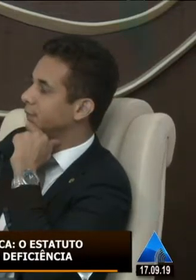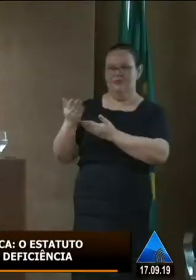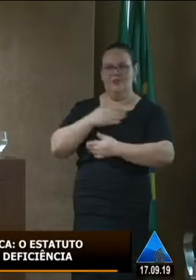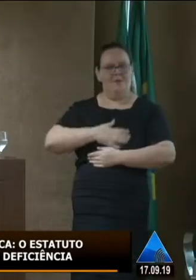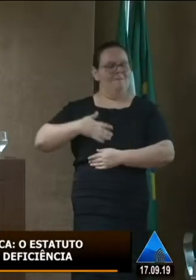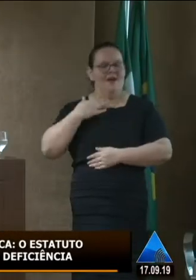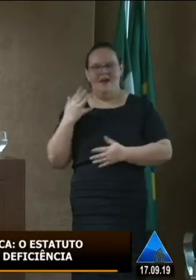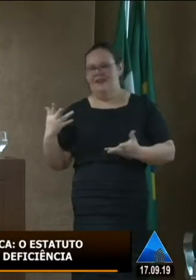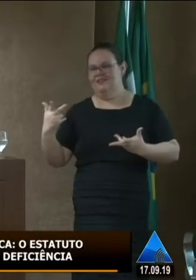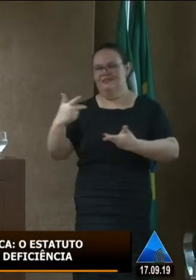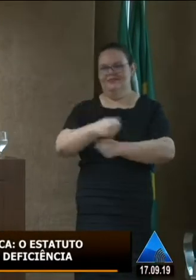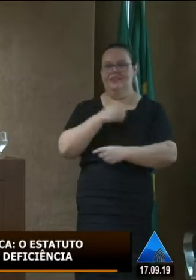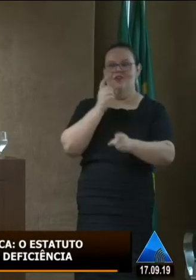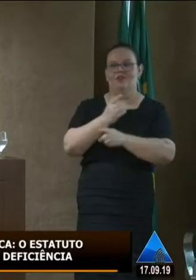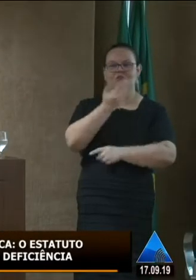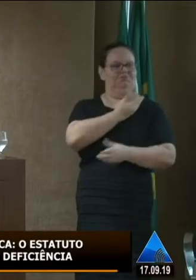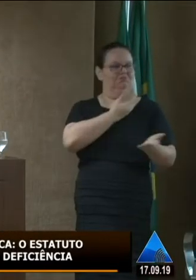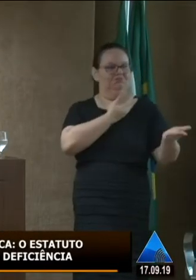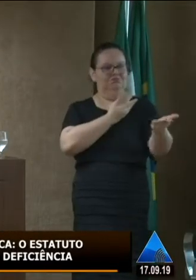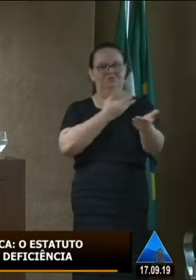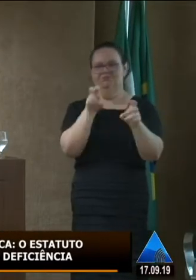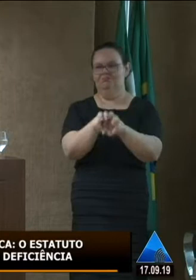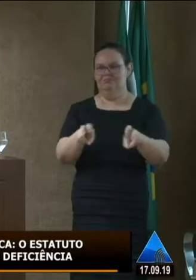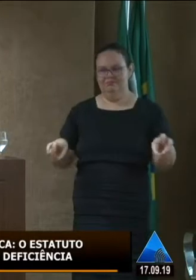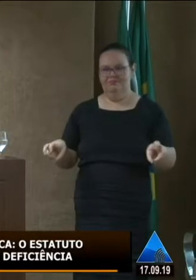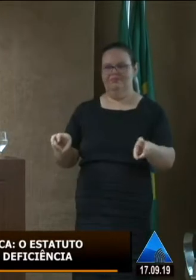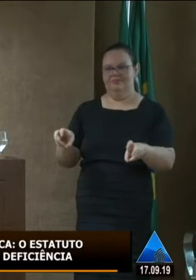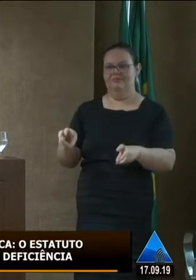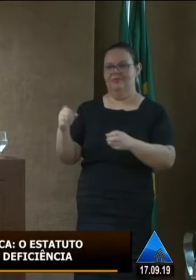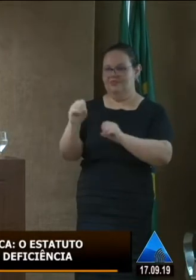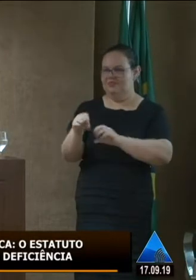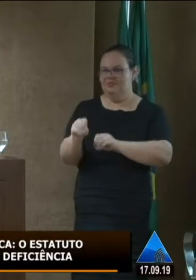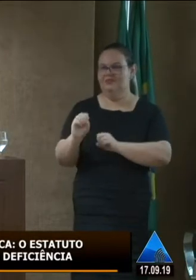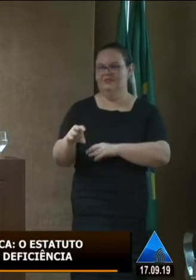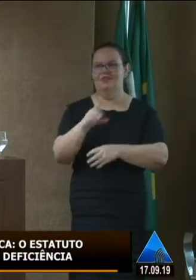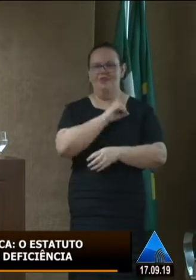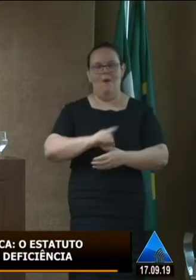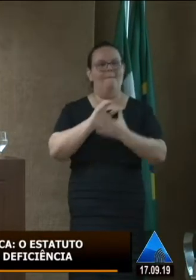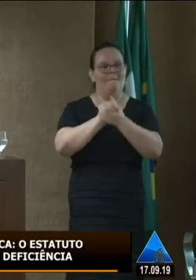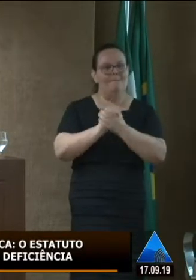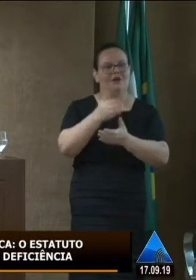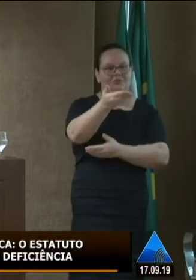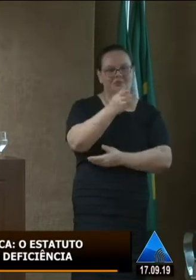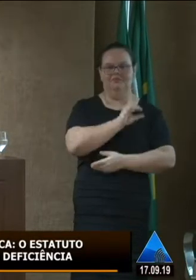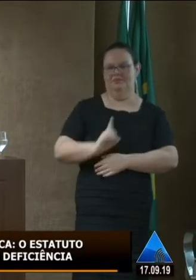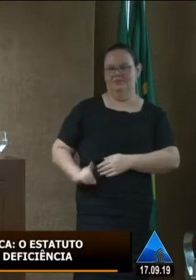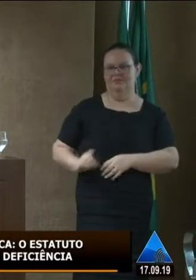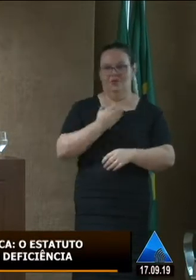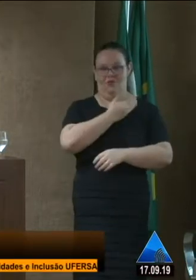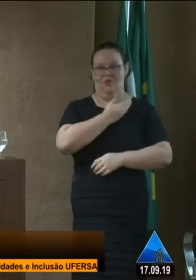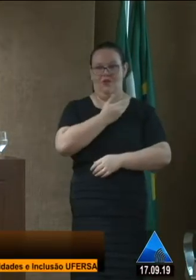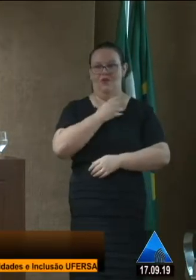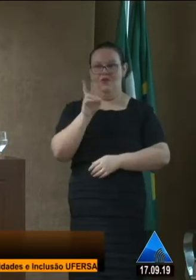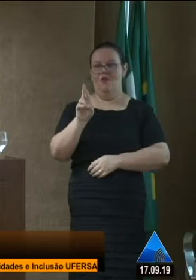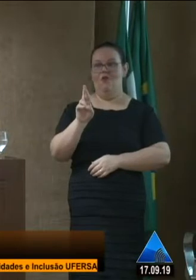imenso reencontrar aqui tantos colegas da área da educação, cumprimentar o deputado Alisson, tantos outros colegas que representam o governo do